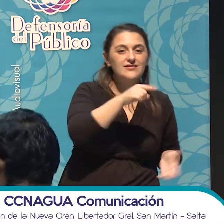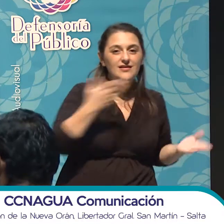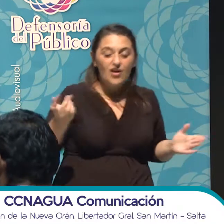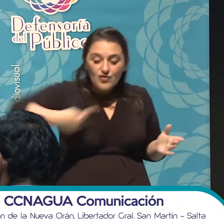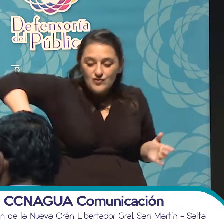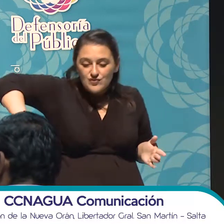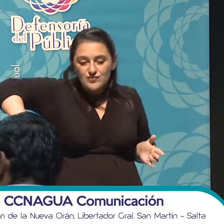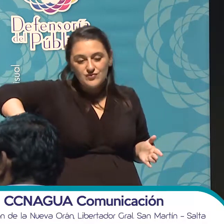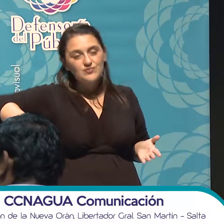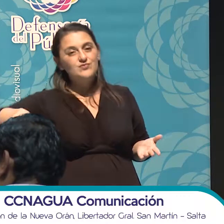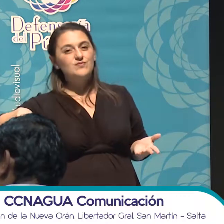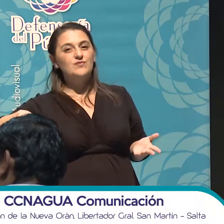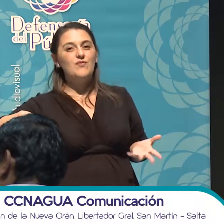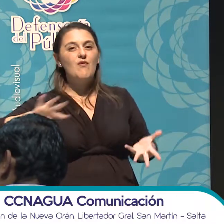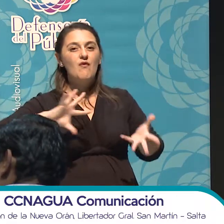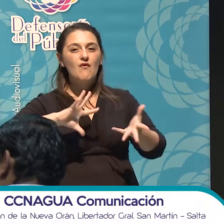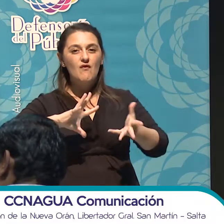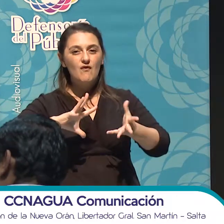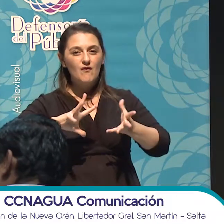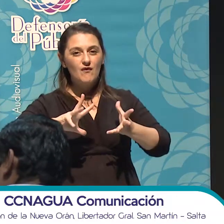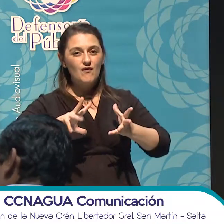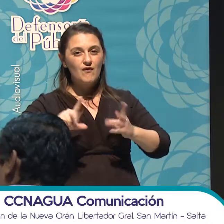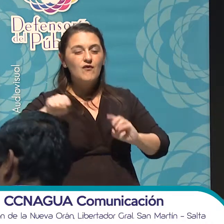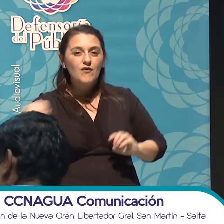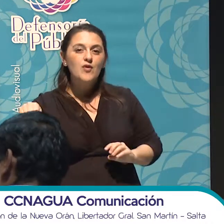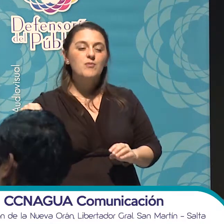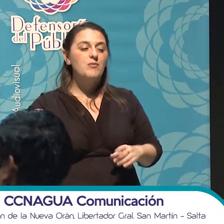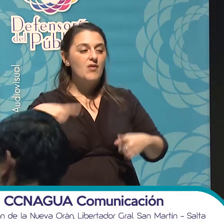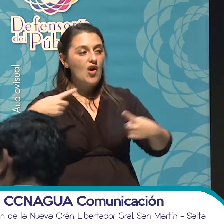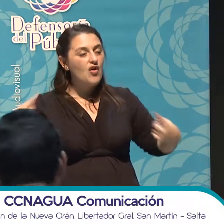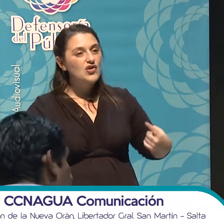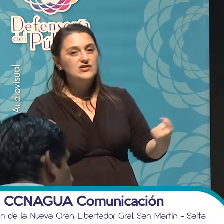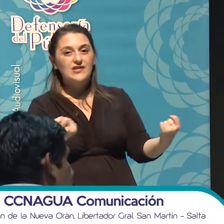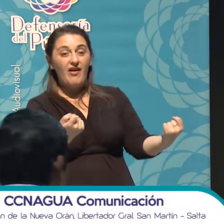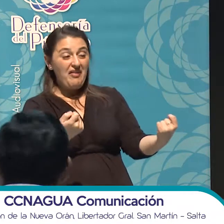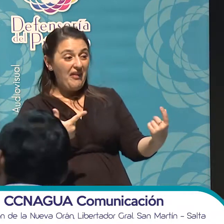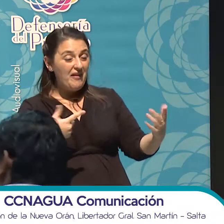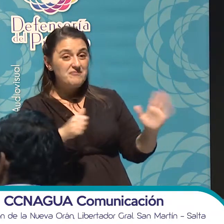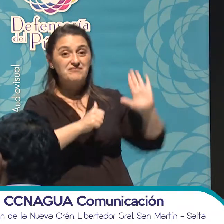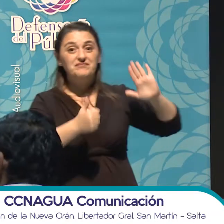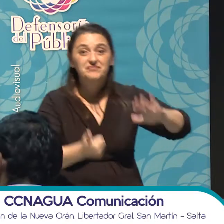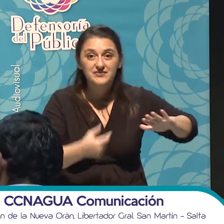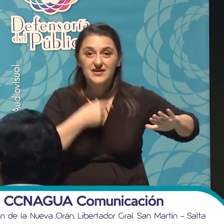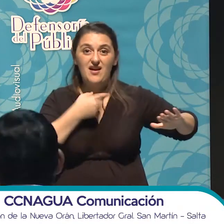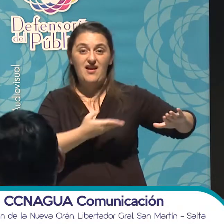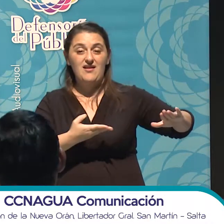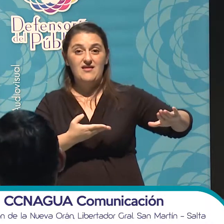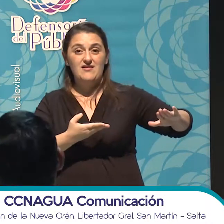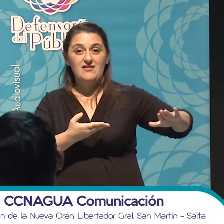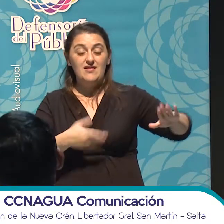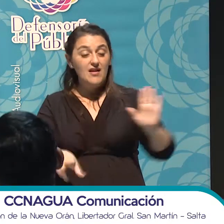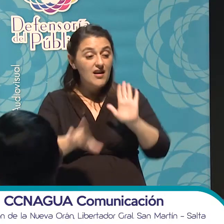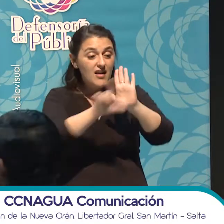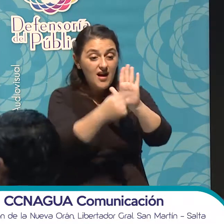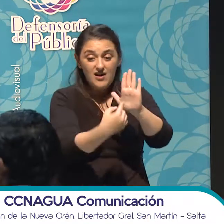intentando de alguna manera bajar esos recursos que están establecidos a través de la ley